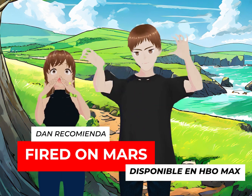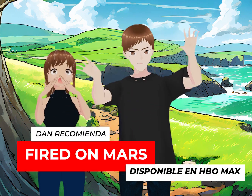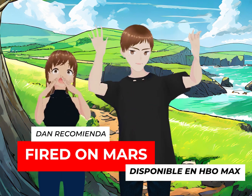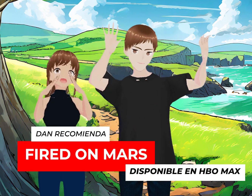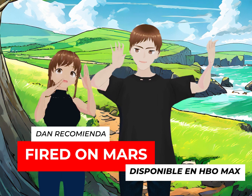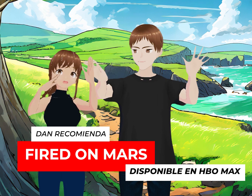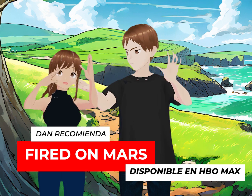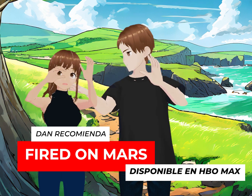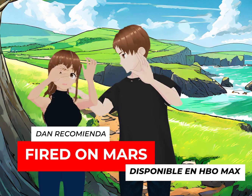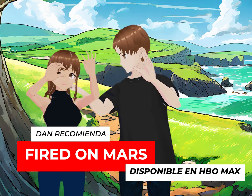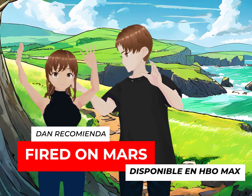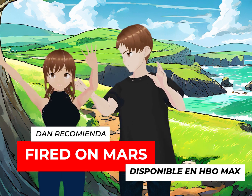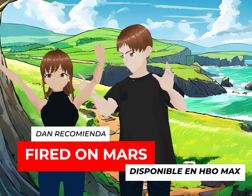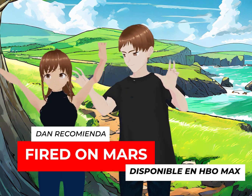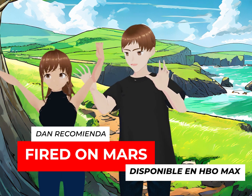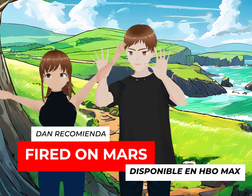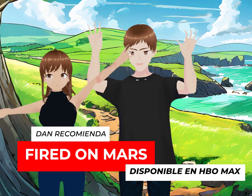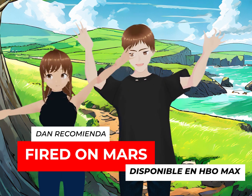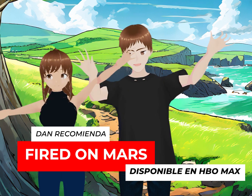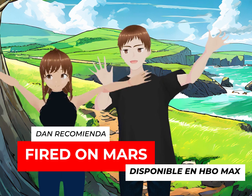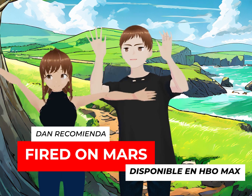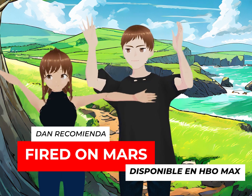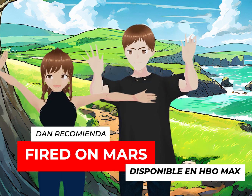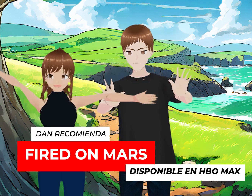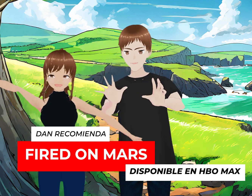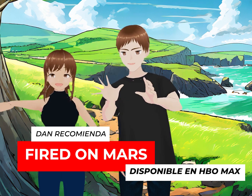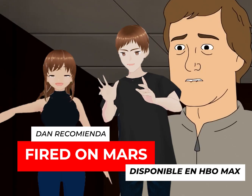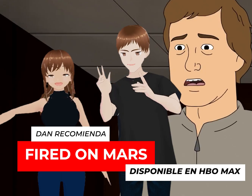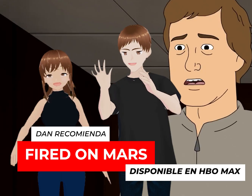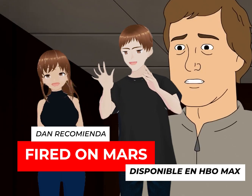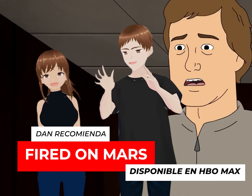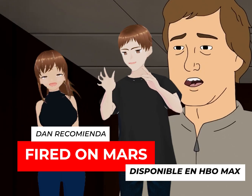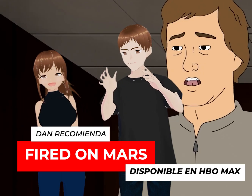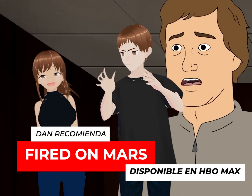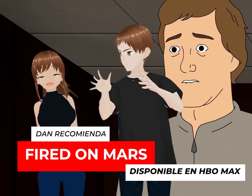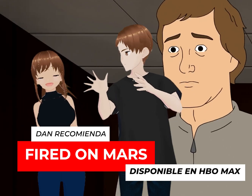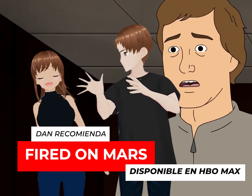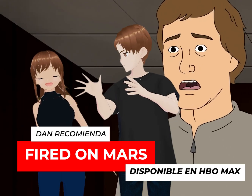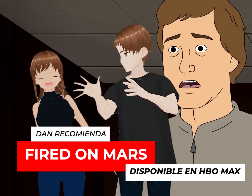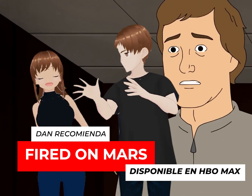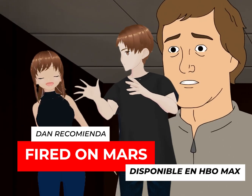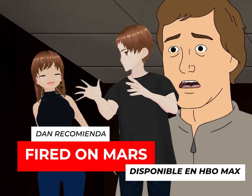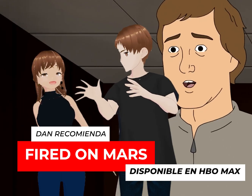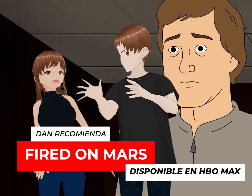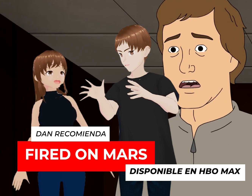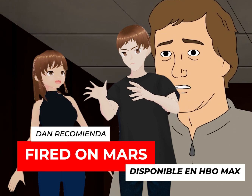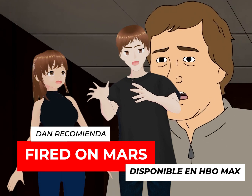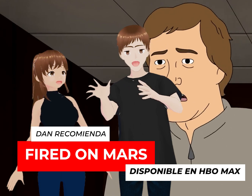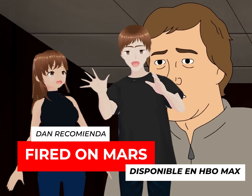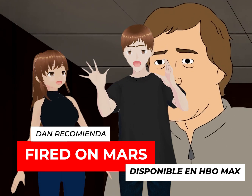de... Nos vamos a teletransportar, gracias a la magia de la postproducción. Y estamos en